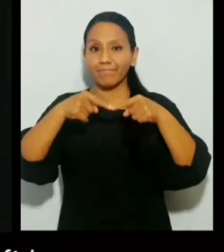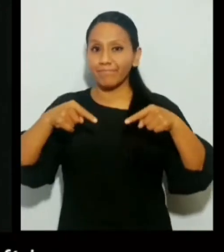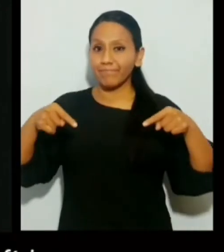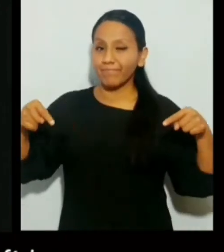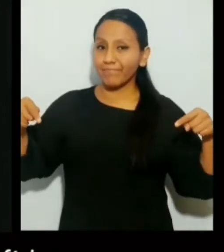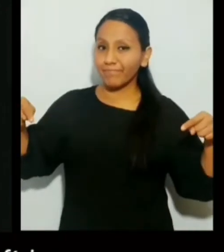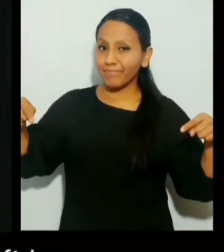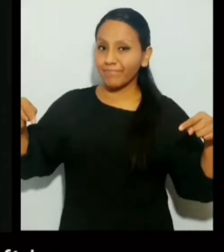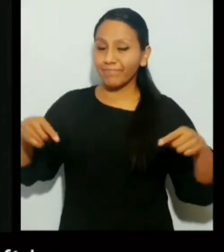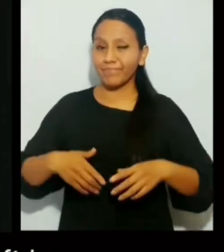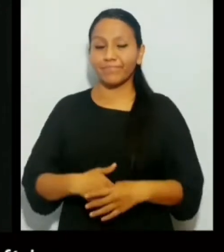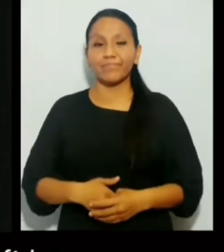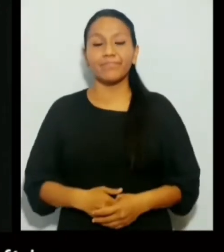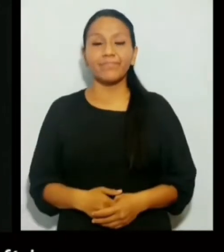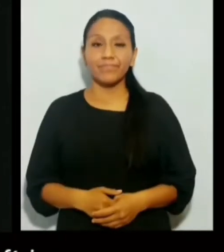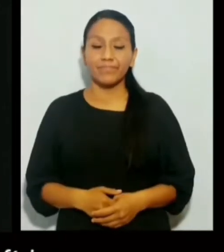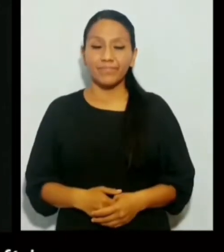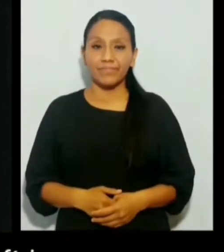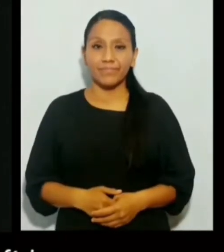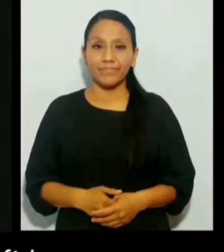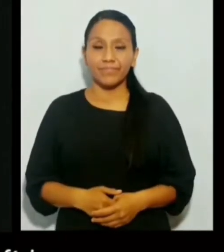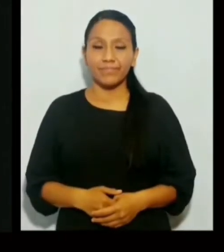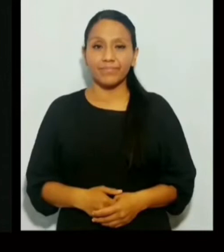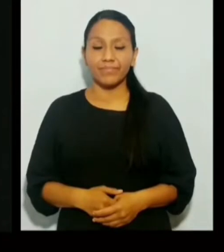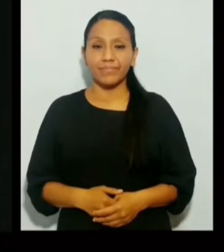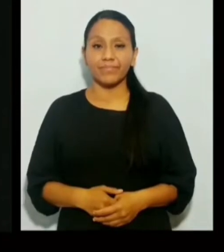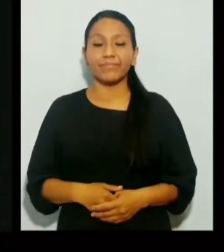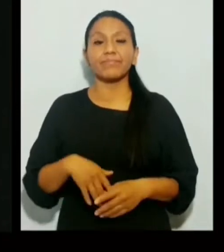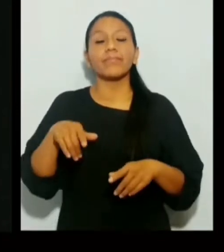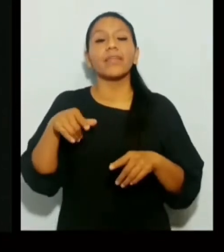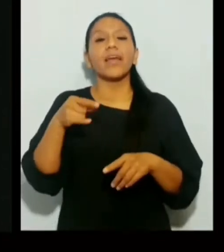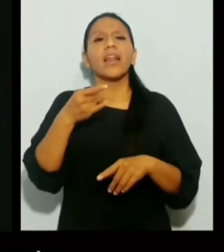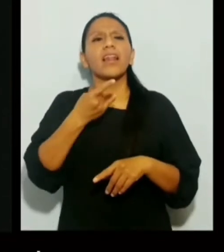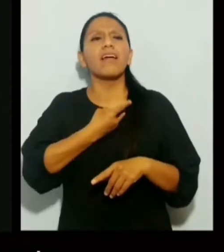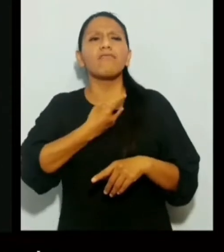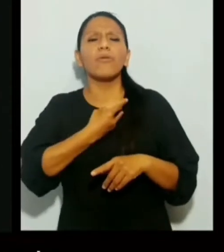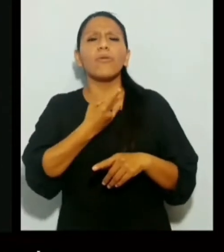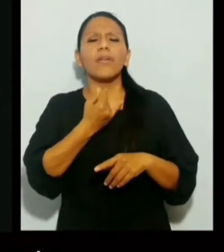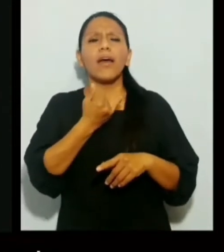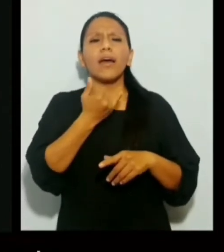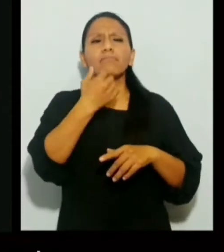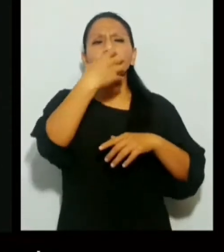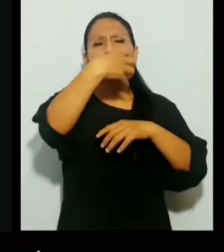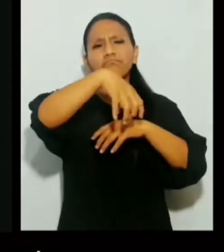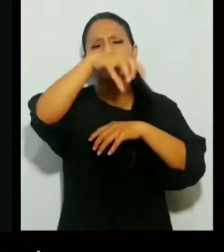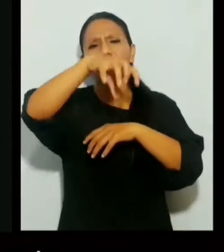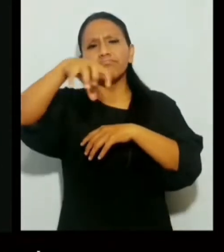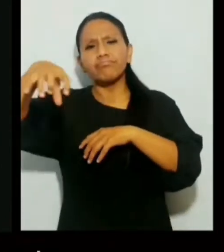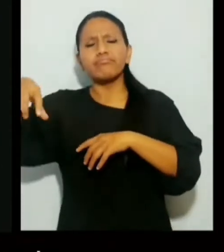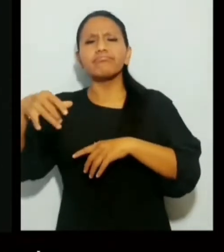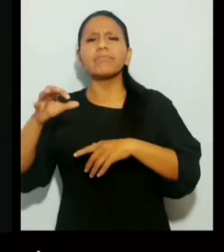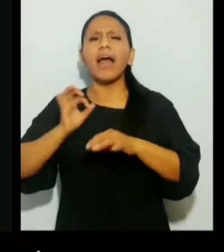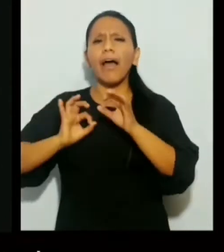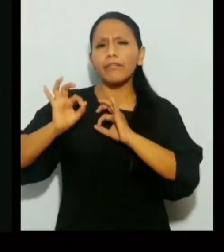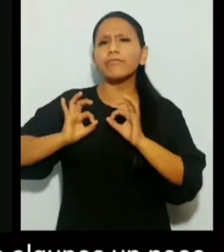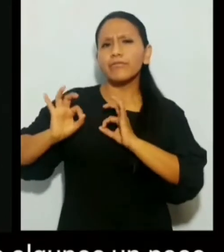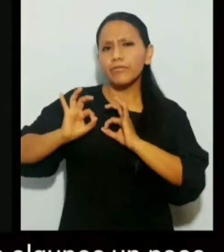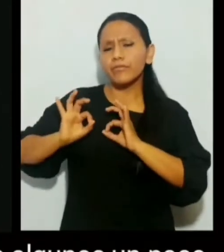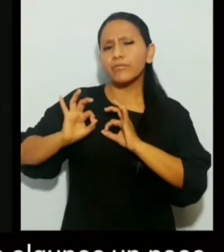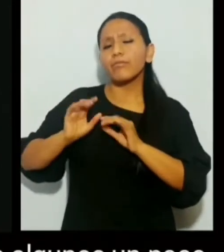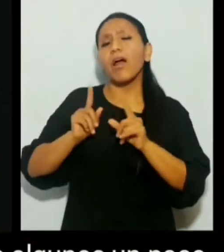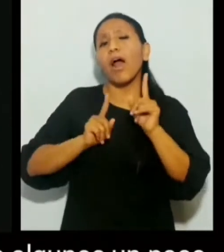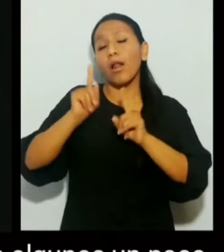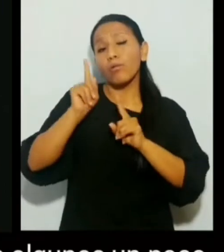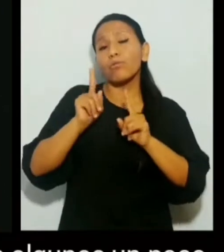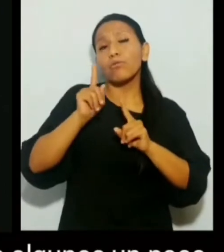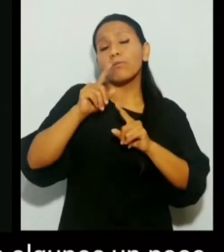o Meteorología y Ciencias de la Atmósfera. En esta facultad contamos con edificios centenarios, pero